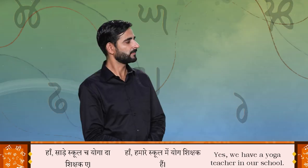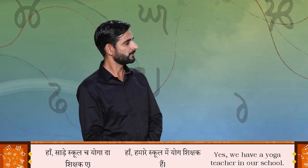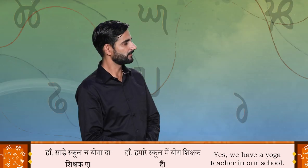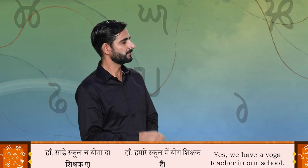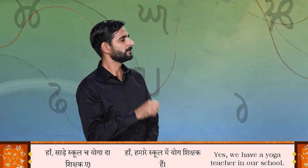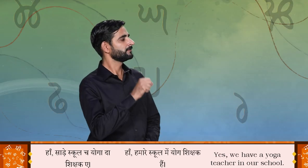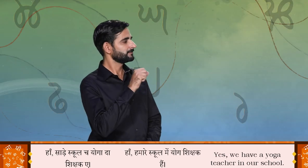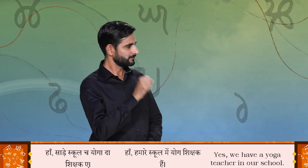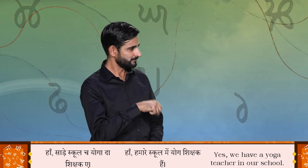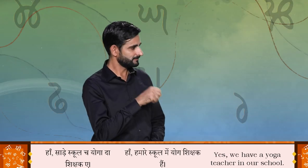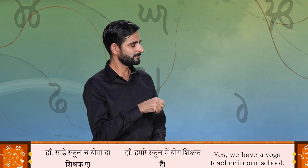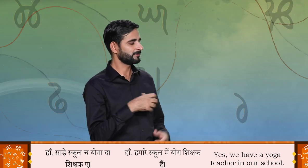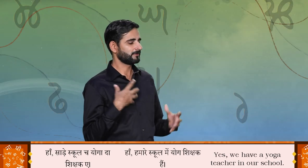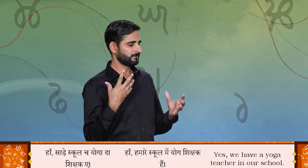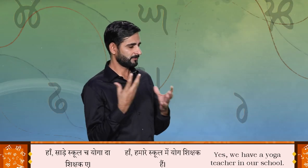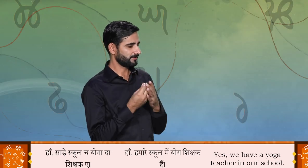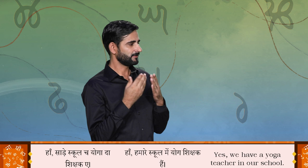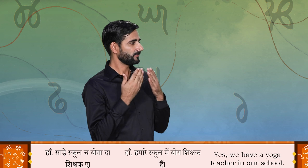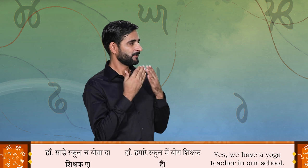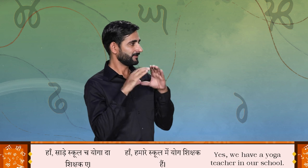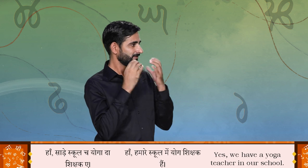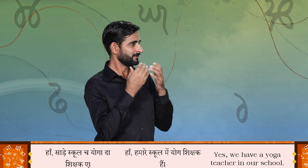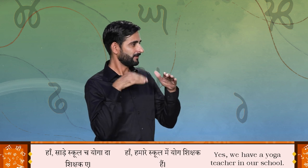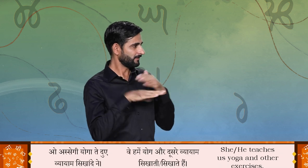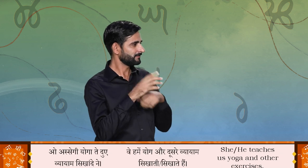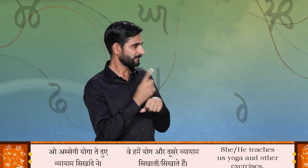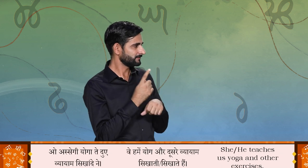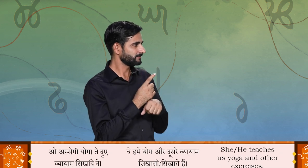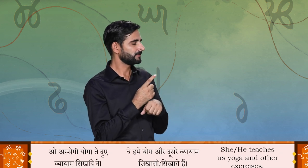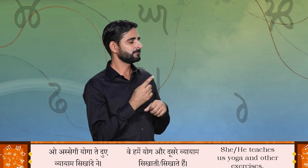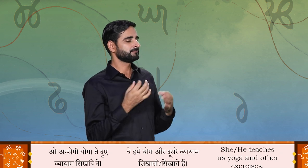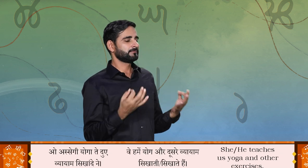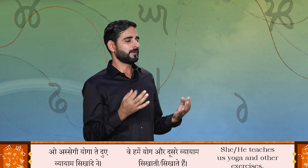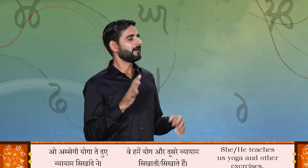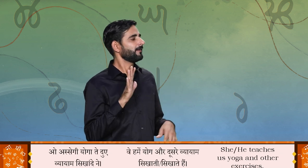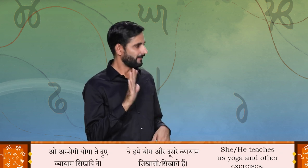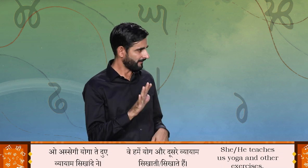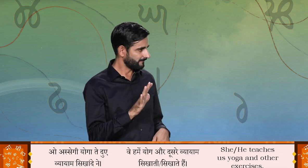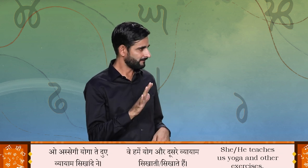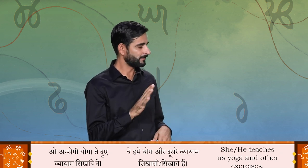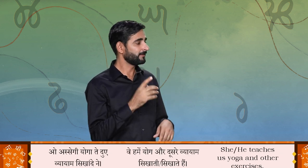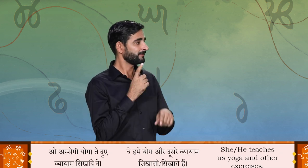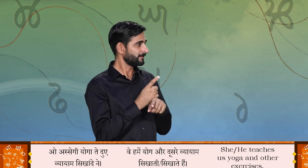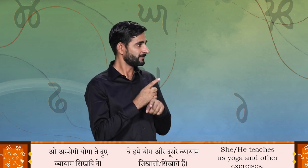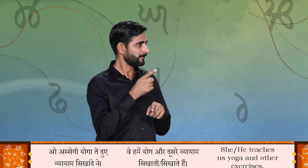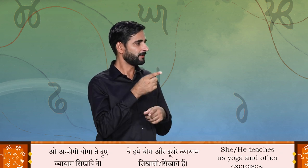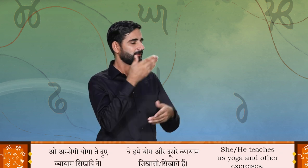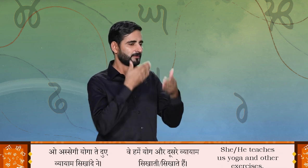आँ सड़े स्कूलेच योगा दा शिक्षक है ओ असे योगा ते दूवे वयायाम सिखान दे न